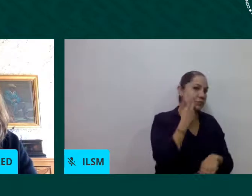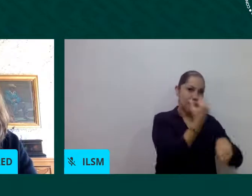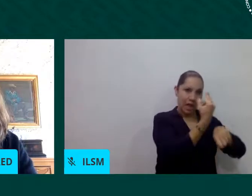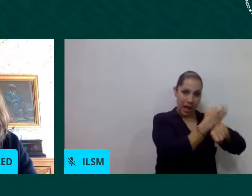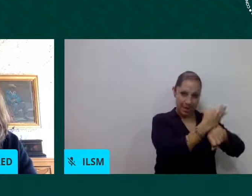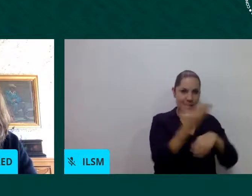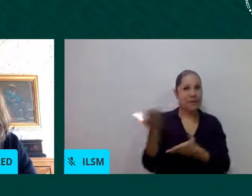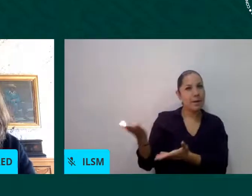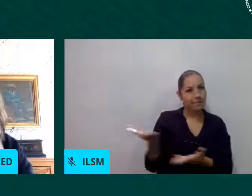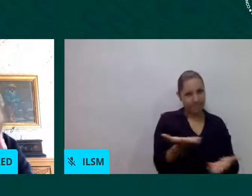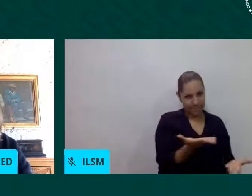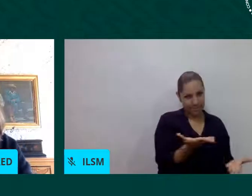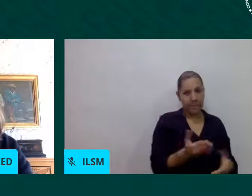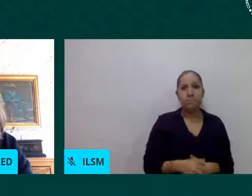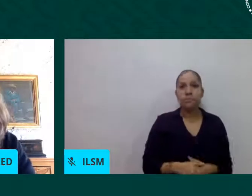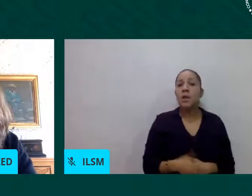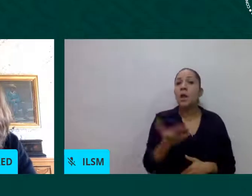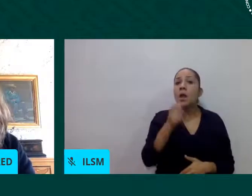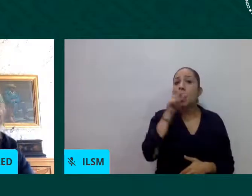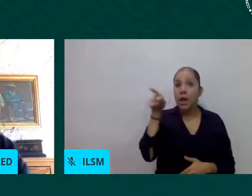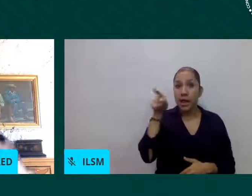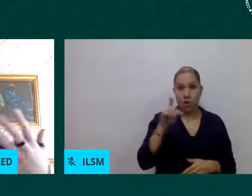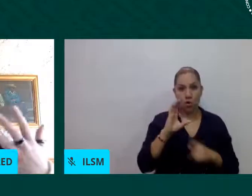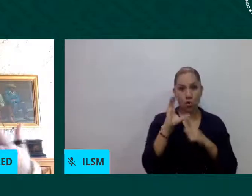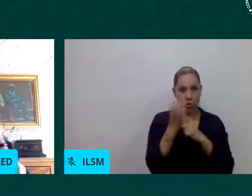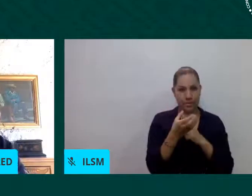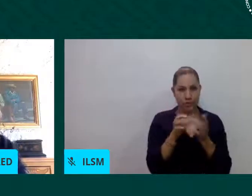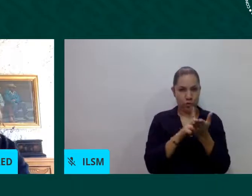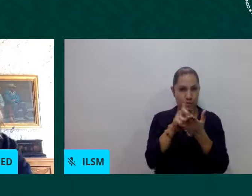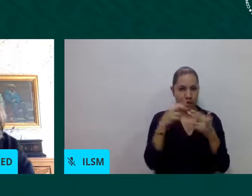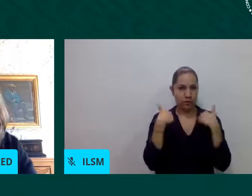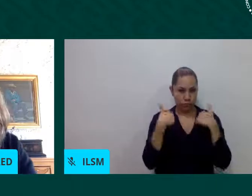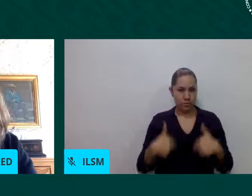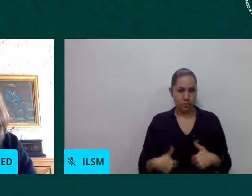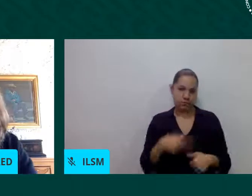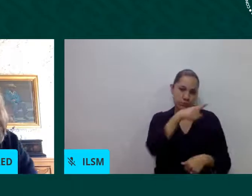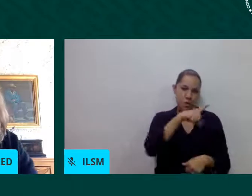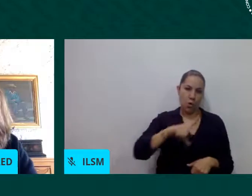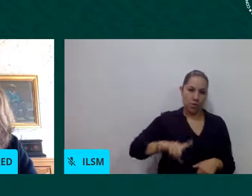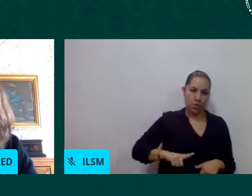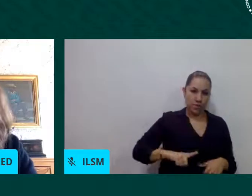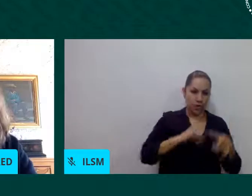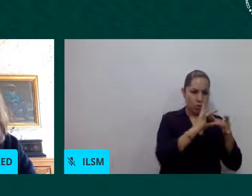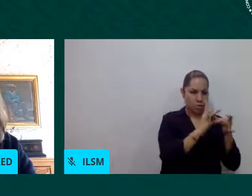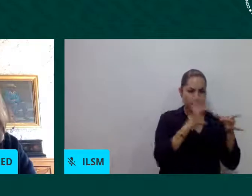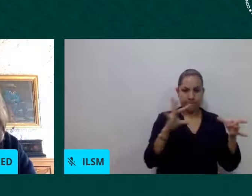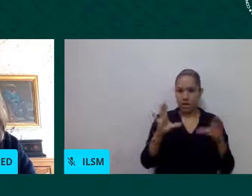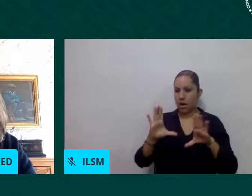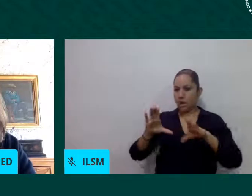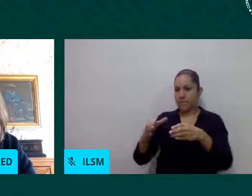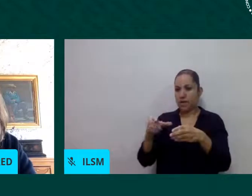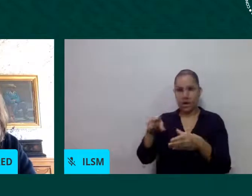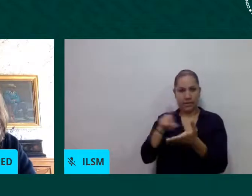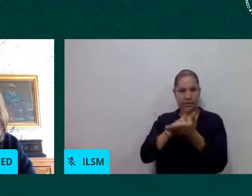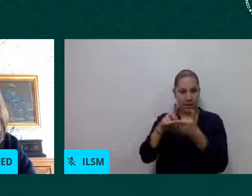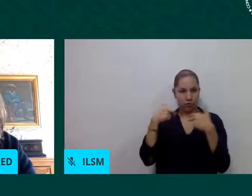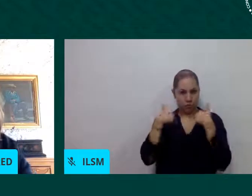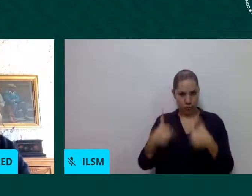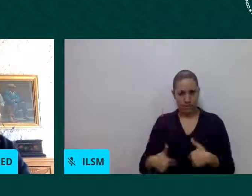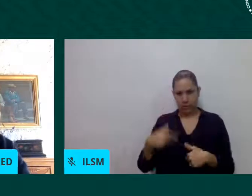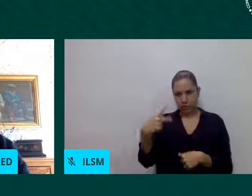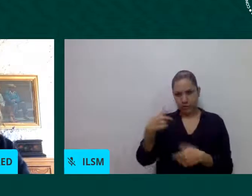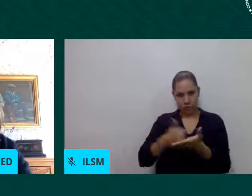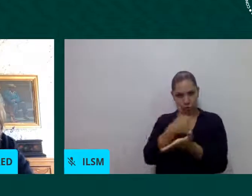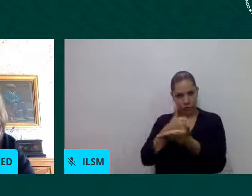la Ciudad de México del gobierno de la Ciudad de México colabora de manera muy estrecha con las instituciones de la ciudad